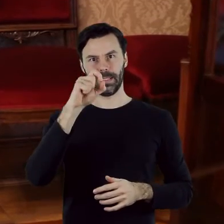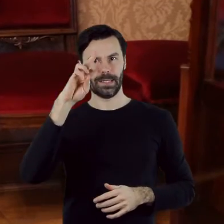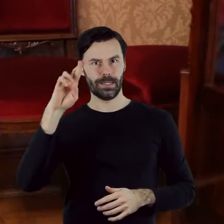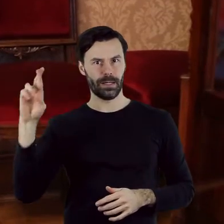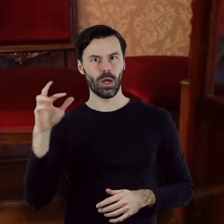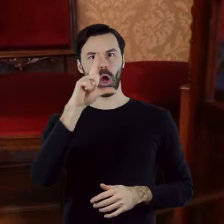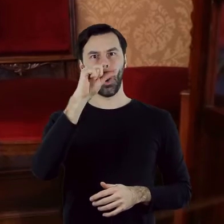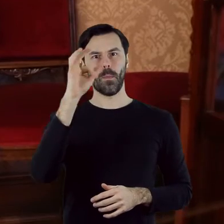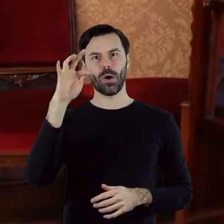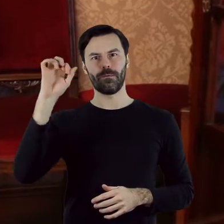polifon i fischarmonia.